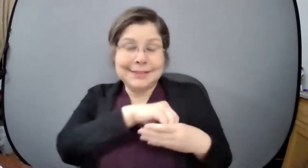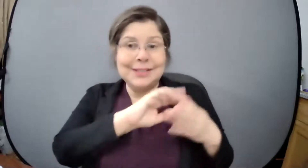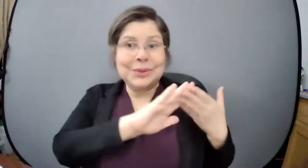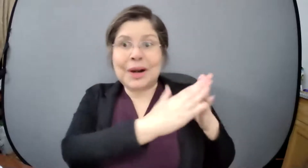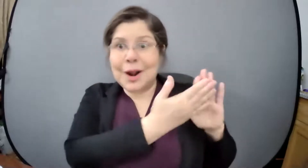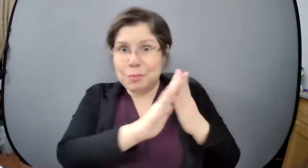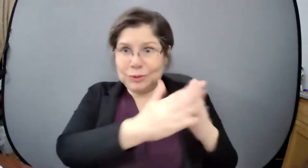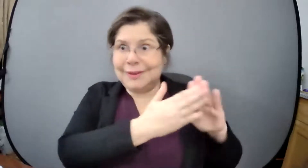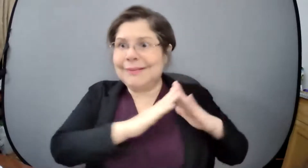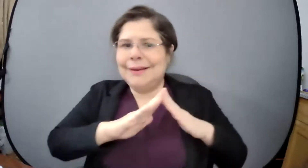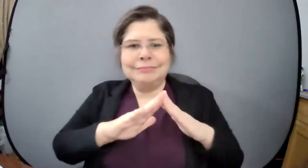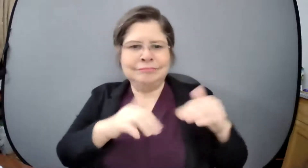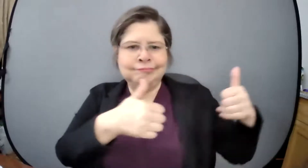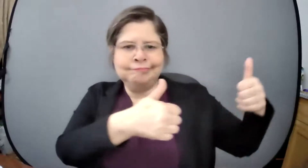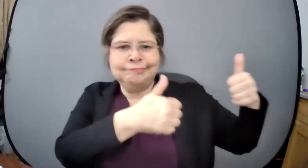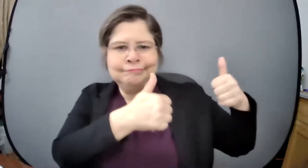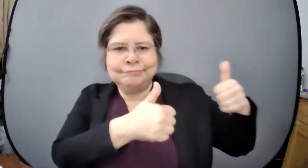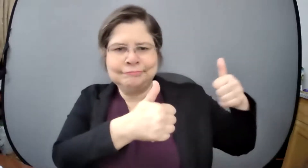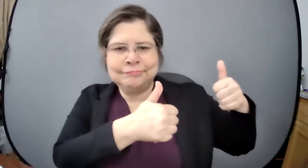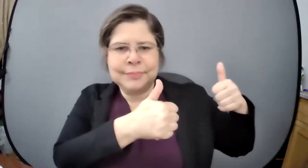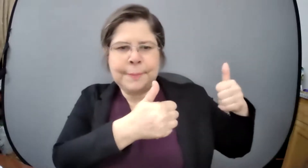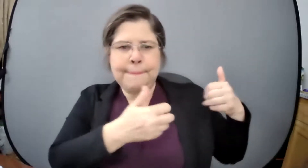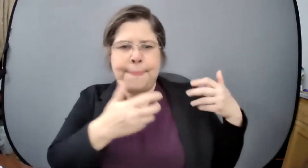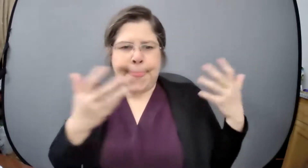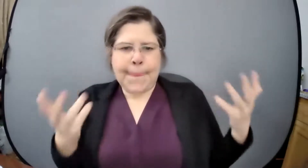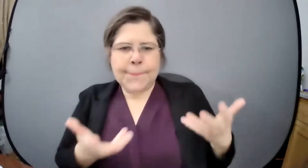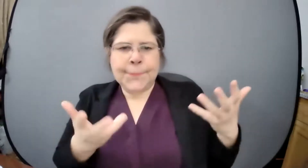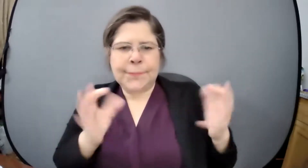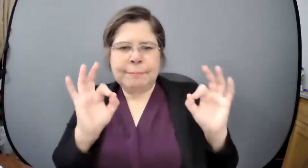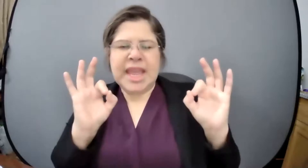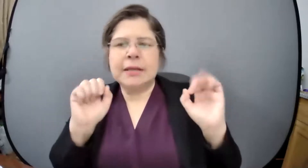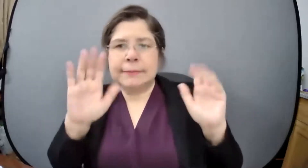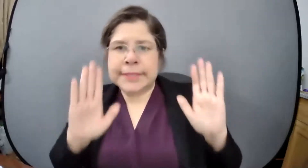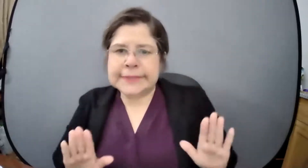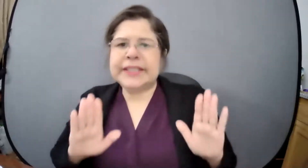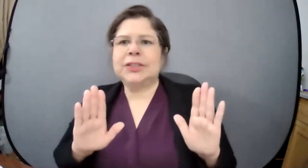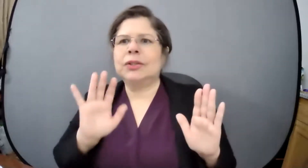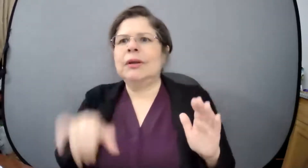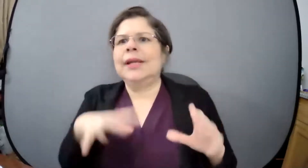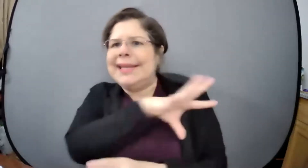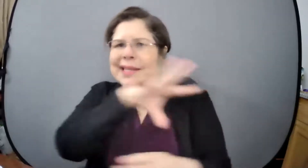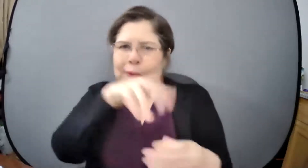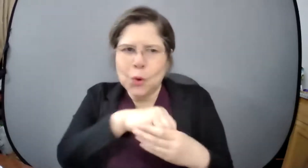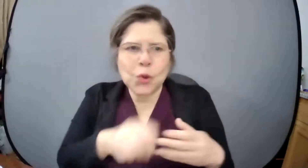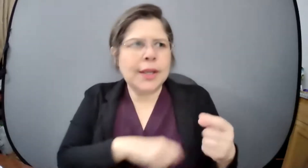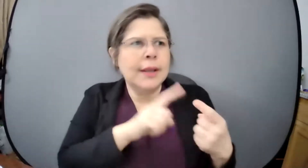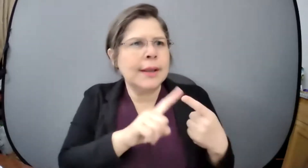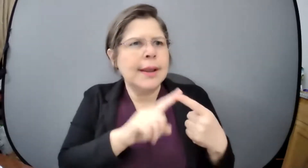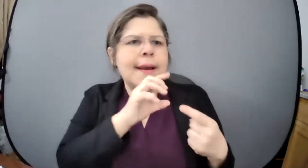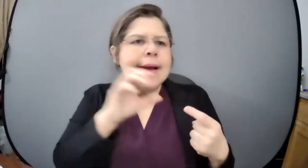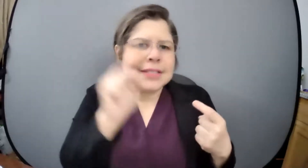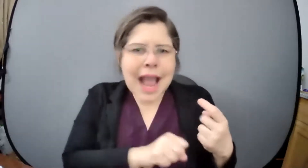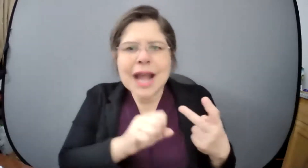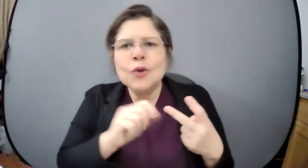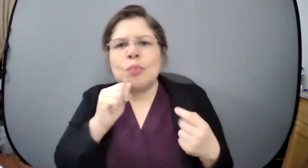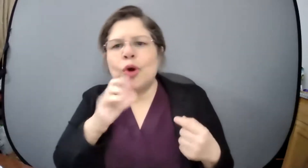los niños sin revelar sus identidades interactuando con el contenido nuestros ancianos ancianas así que lo vamos a trabajar gracias